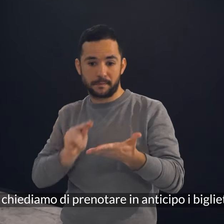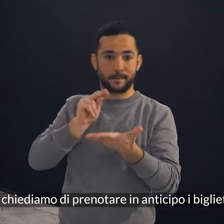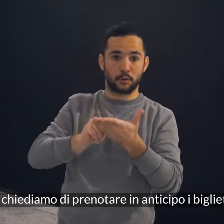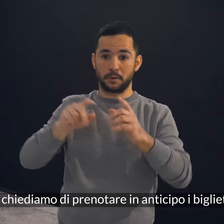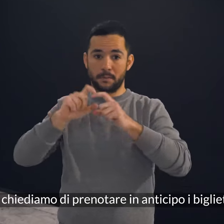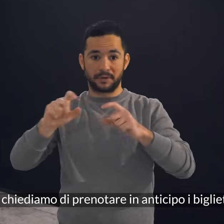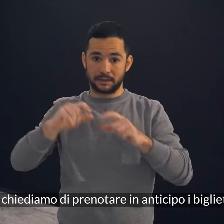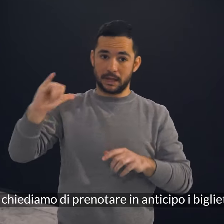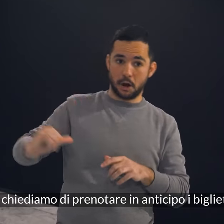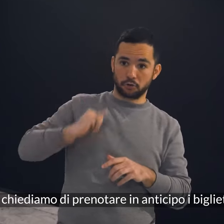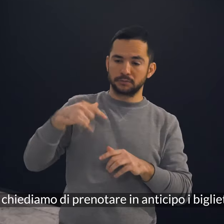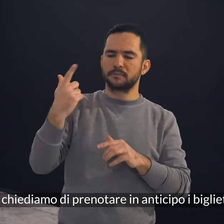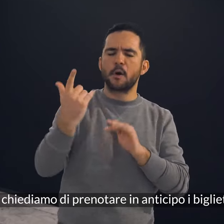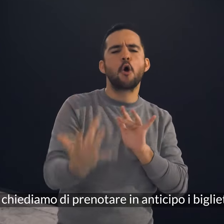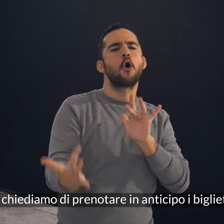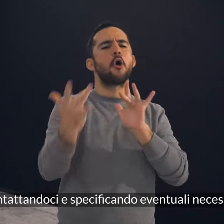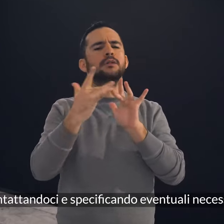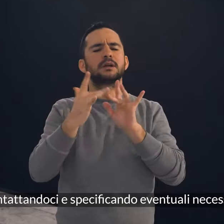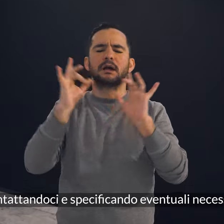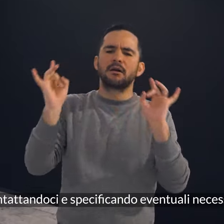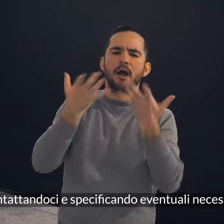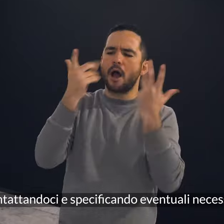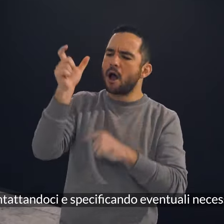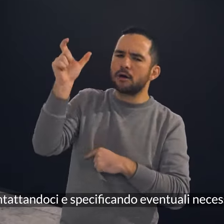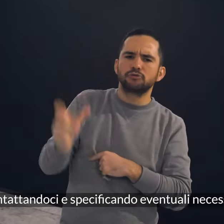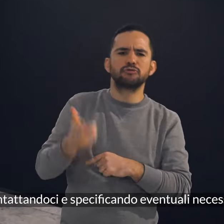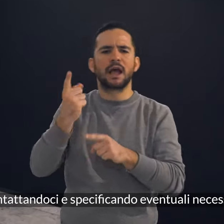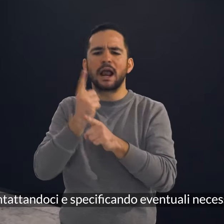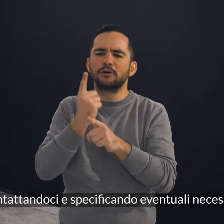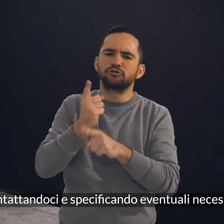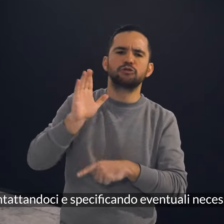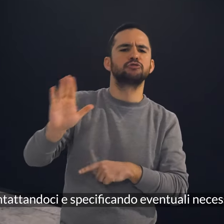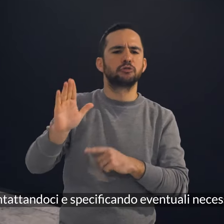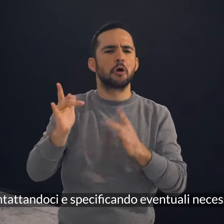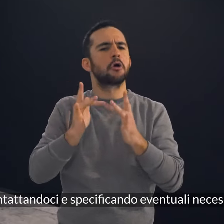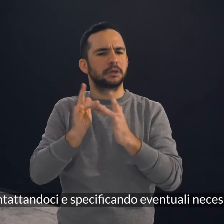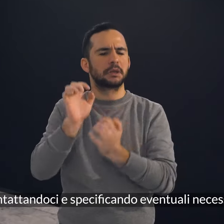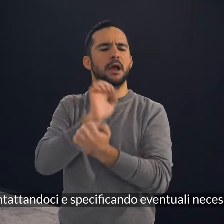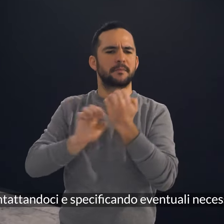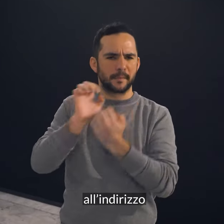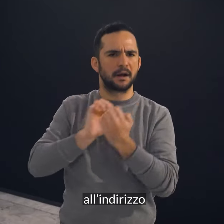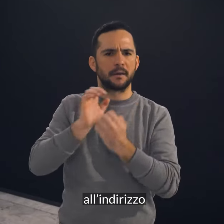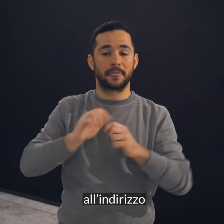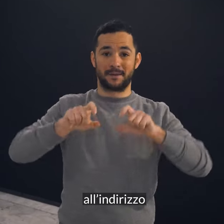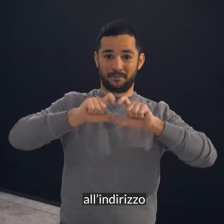prenotare in anticipo i biglietti contattandoci e specificando eventuali necessità all'indirizzo